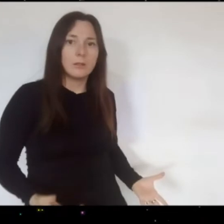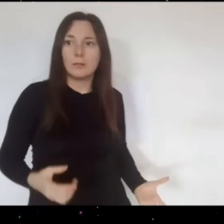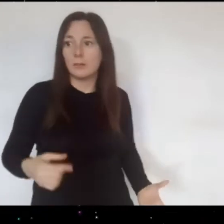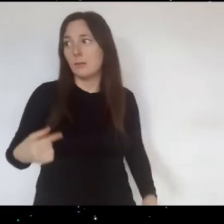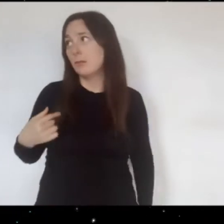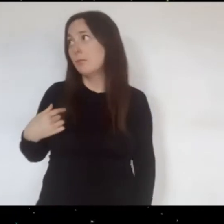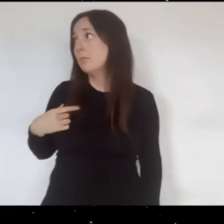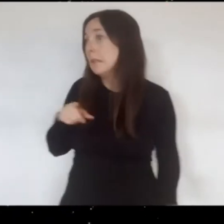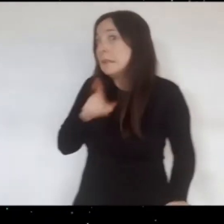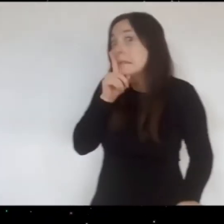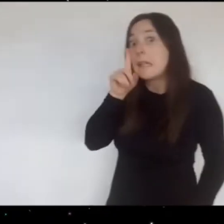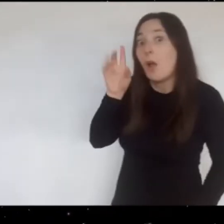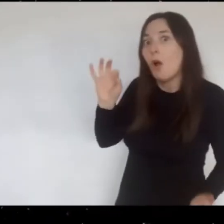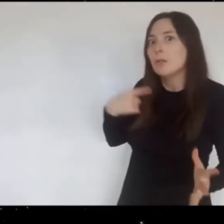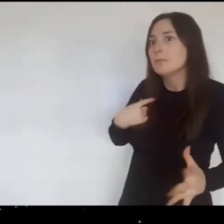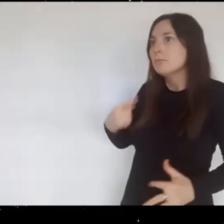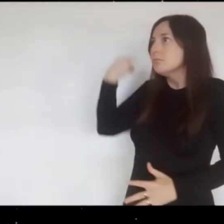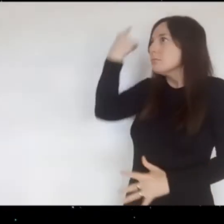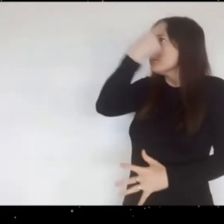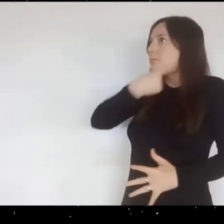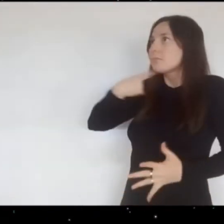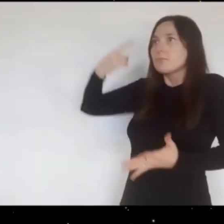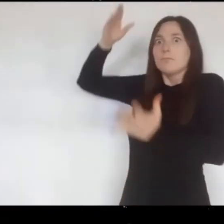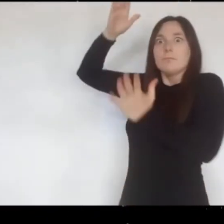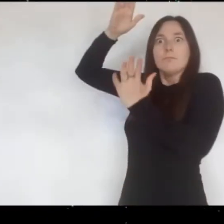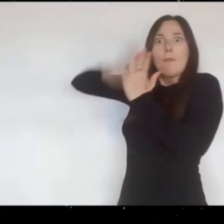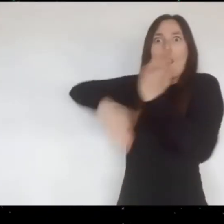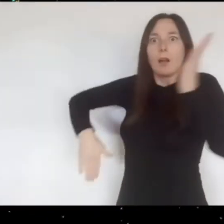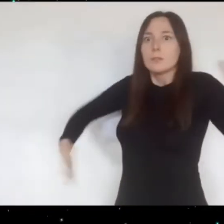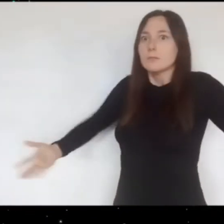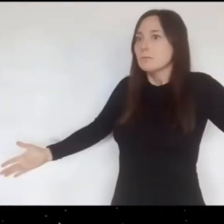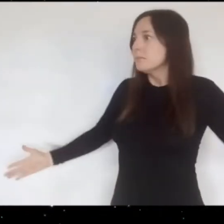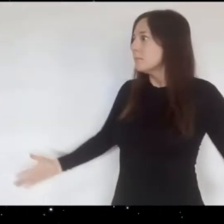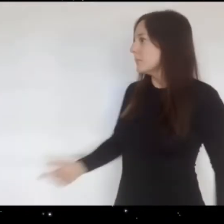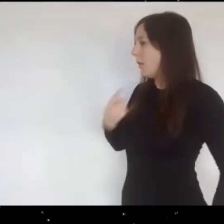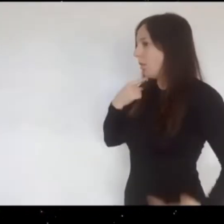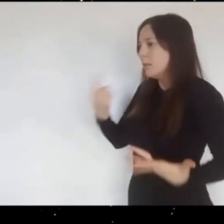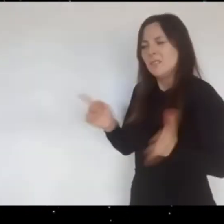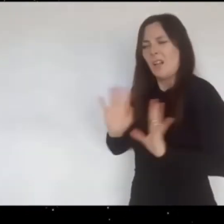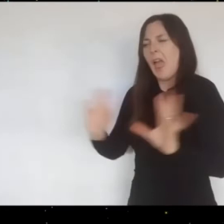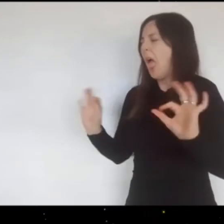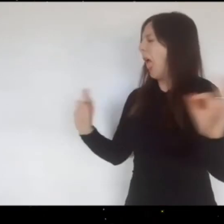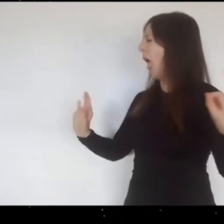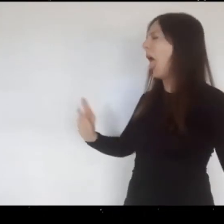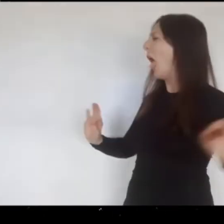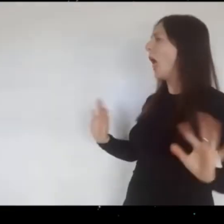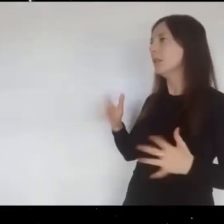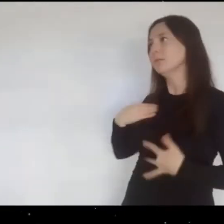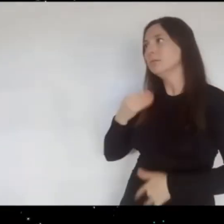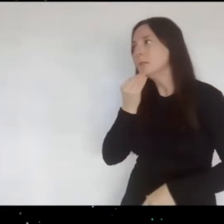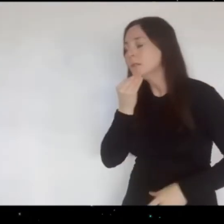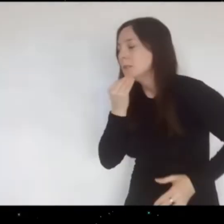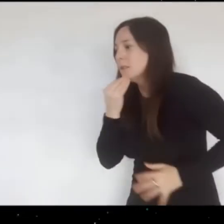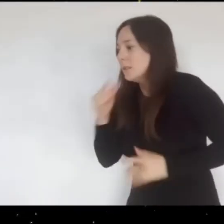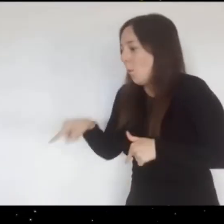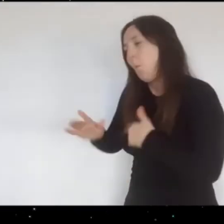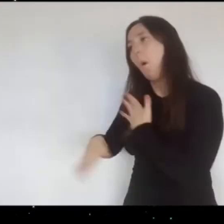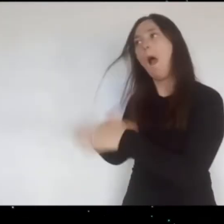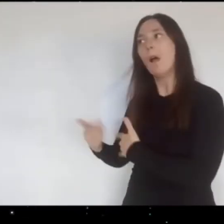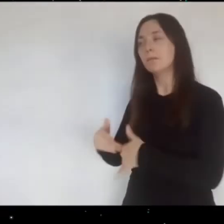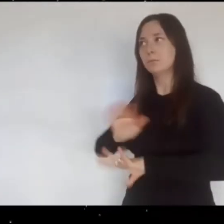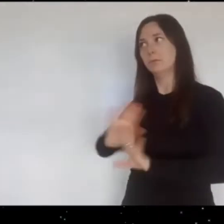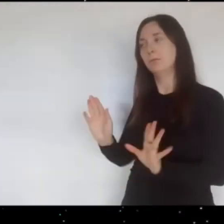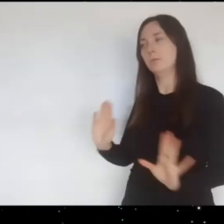todos a la vez El tío Anselmo que de golpe se puso pálido como la leche dice No,